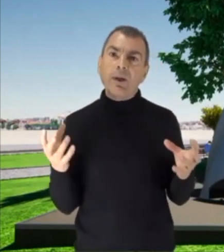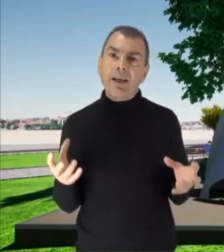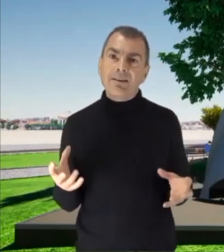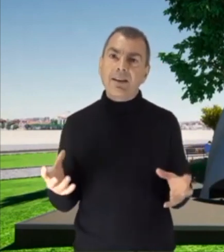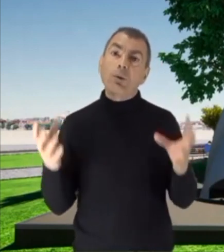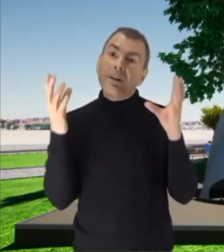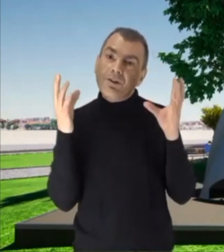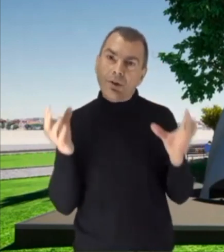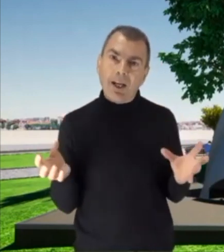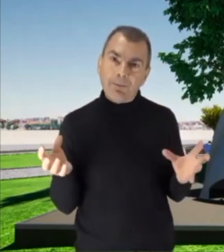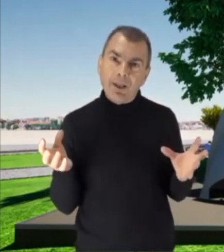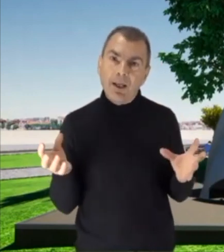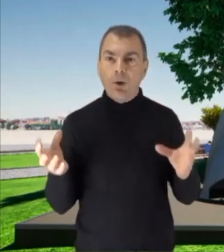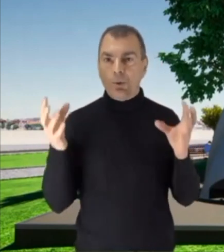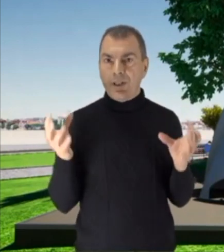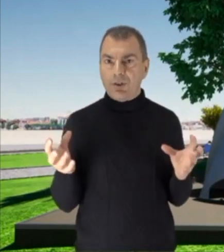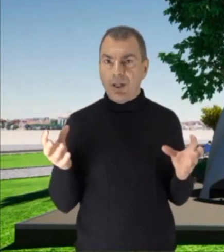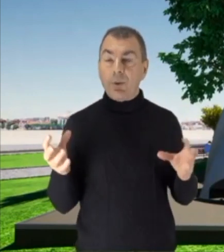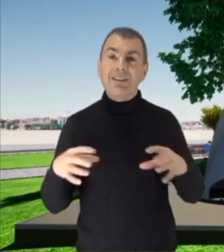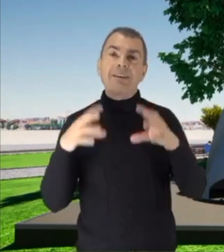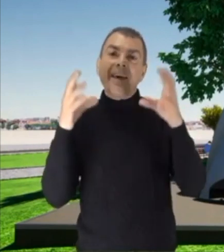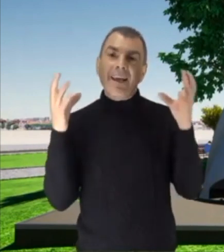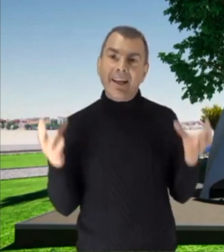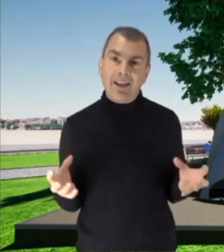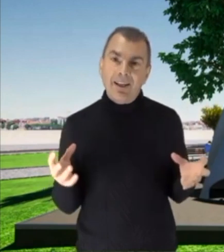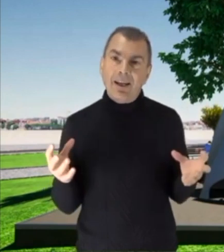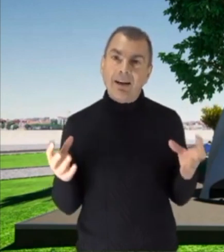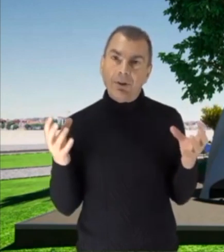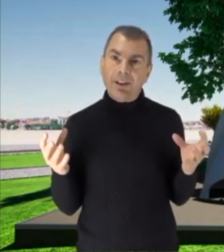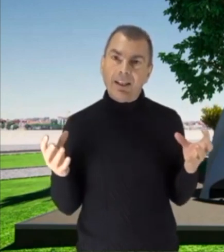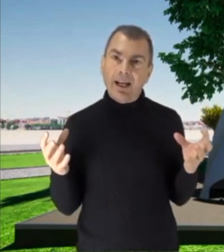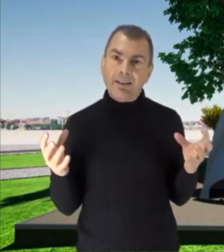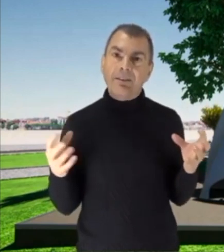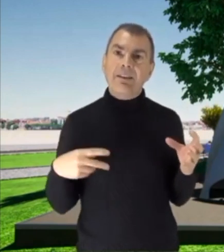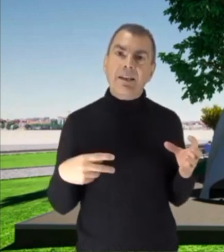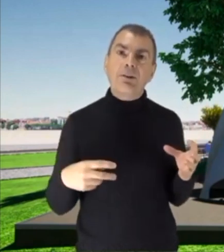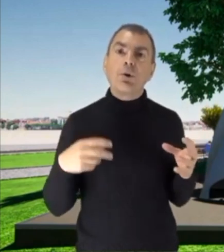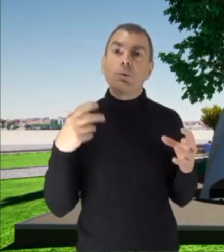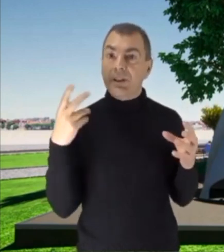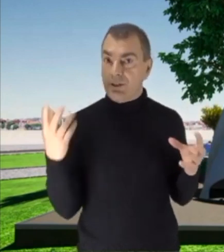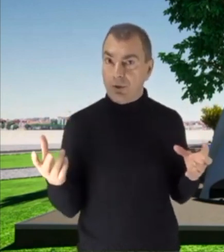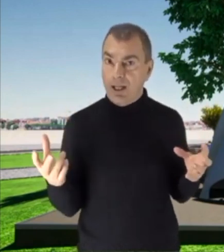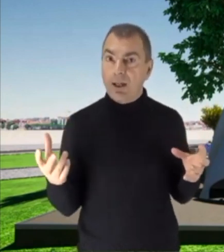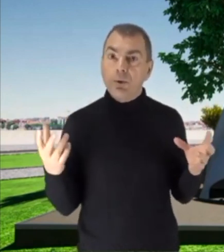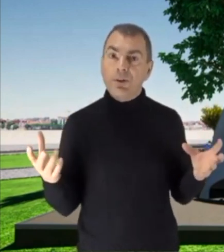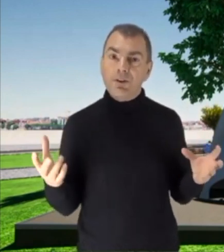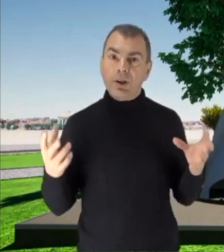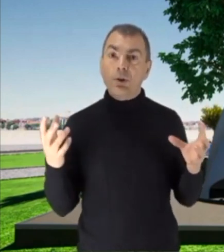vuole essere un'isola. Un'isola. Queste vele a voi dedicate diventeranno un'isola. Un'isola